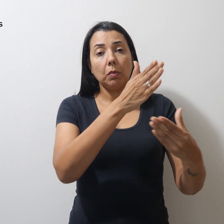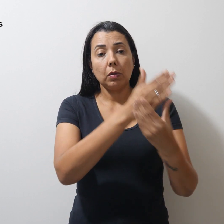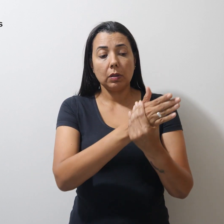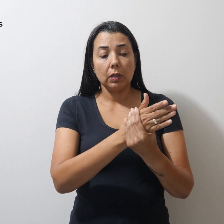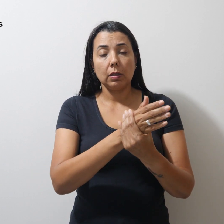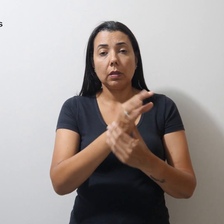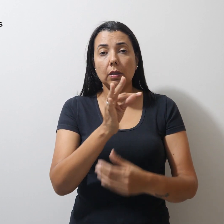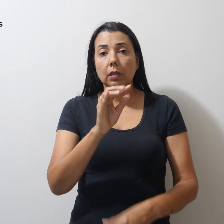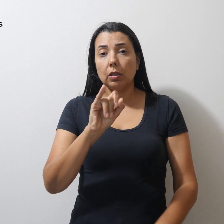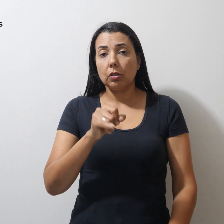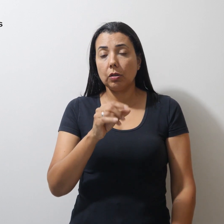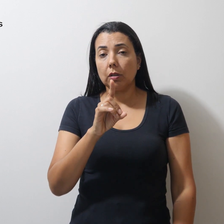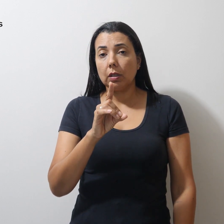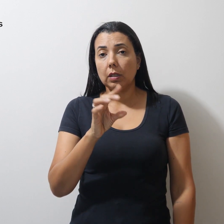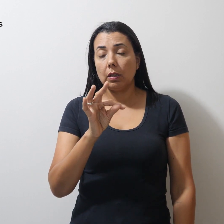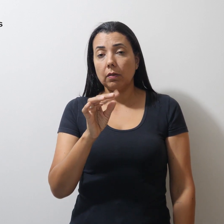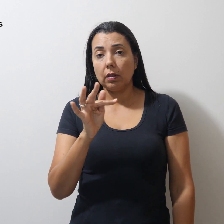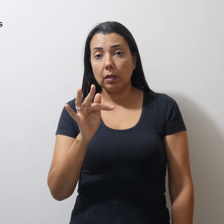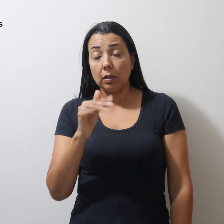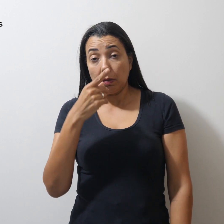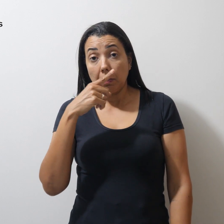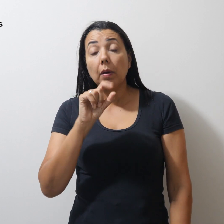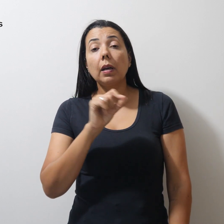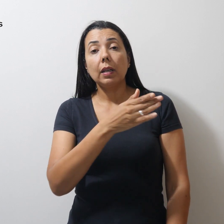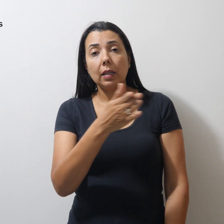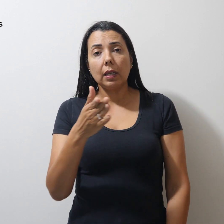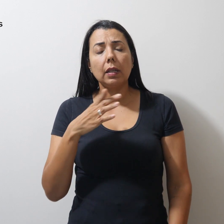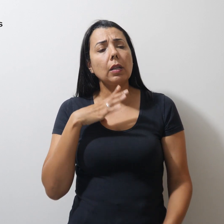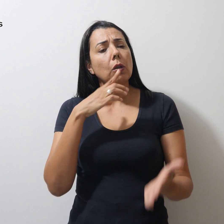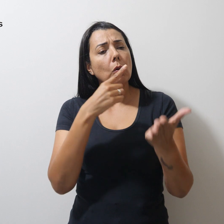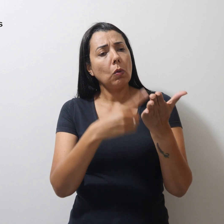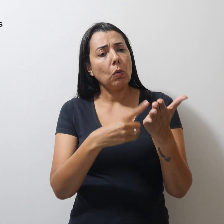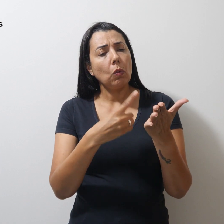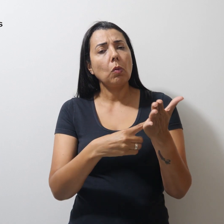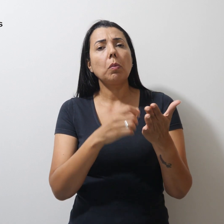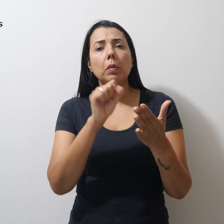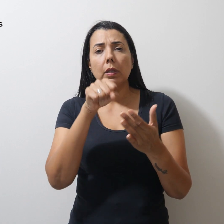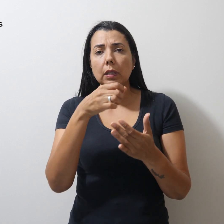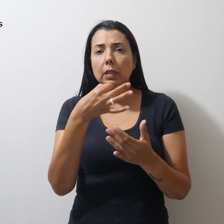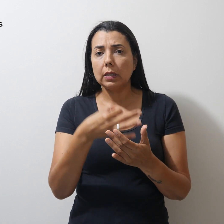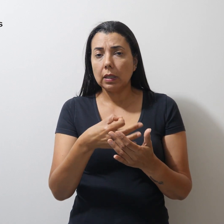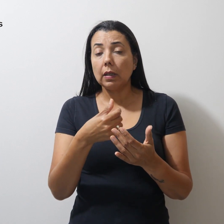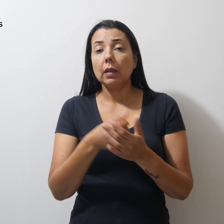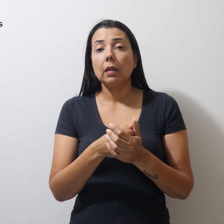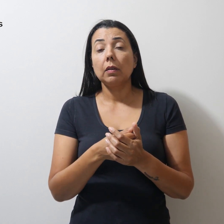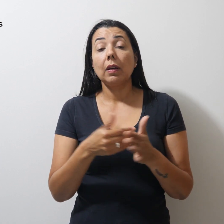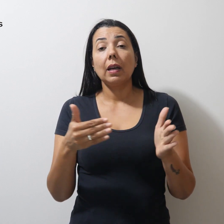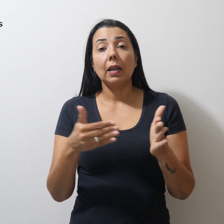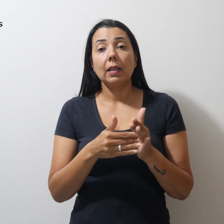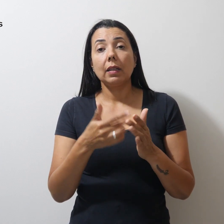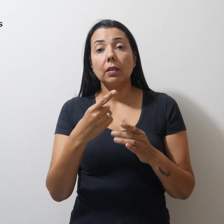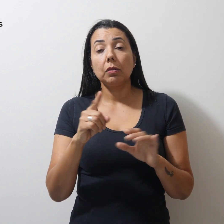TJDFT para que ele cumpra os devidos trâmites até sua conclusão.